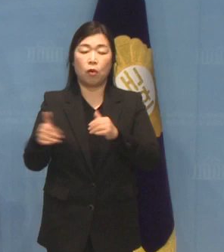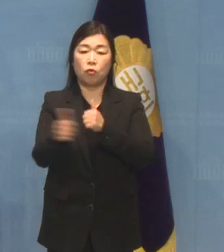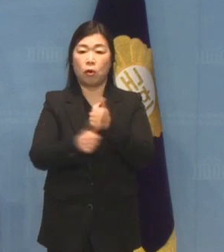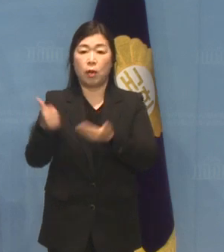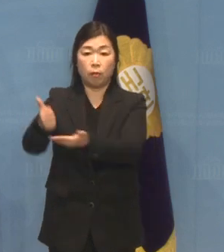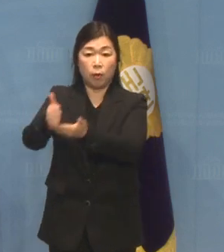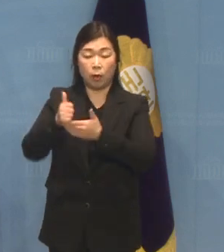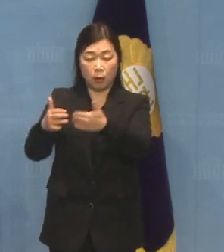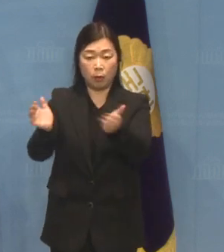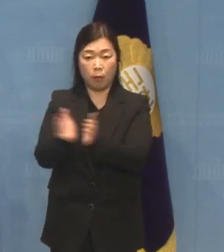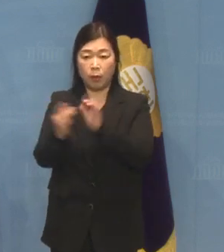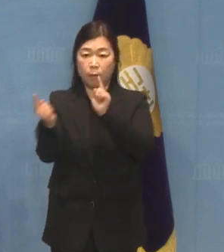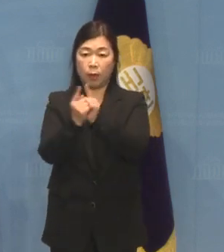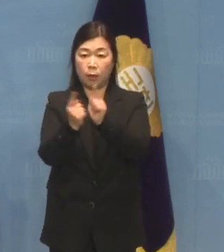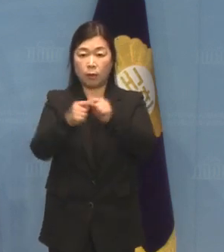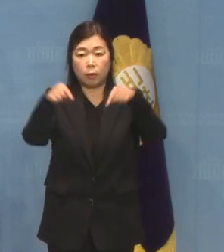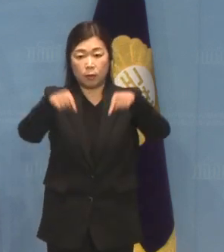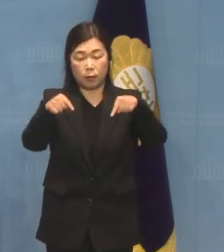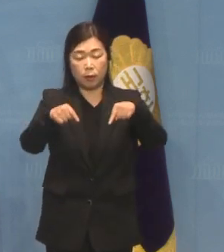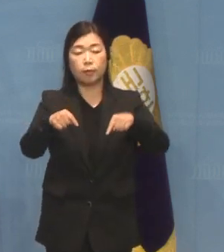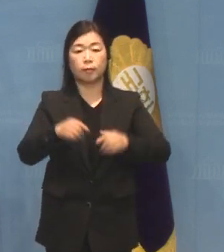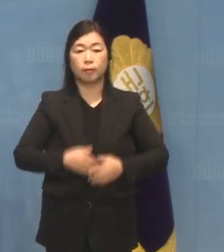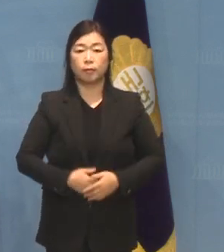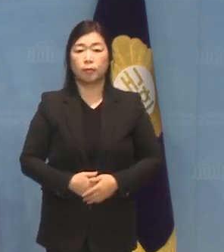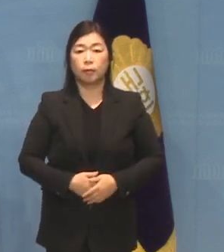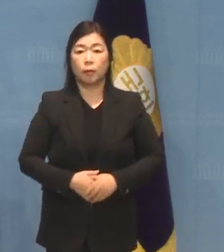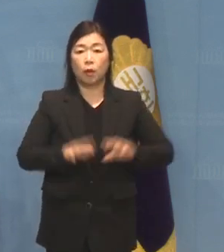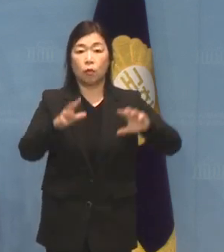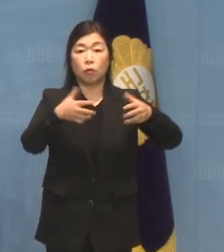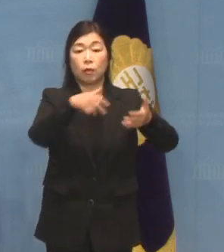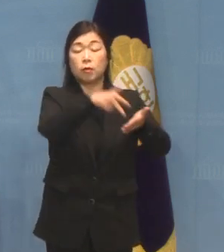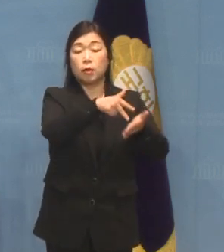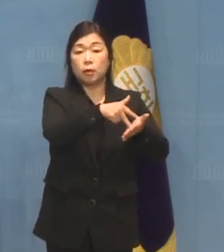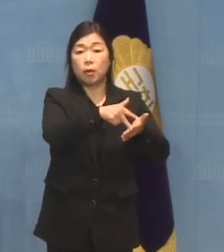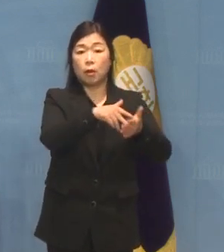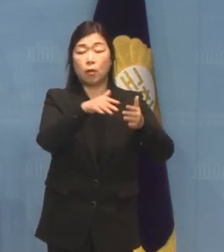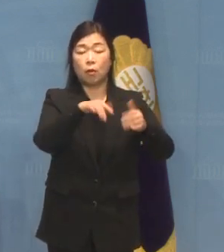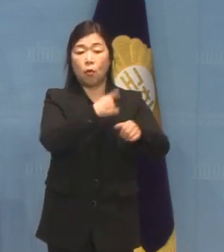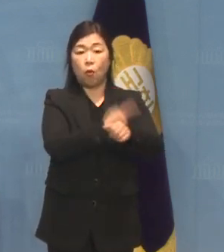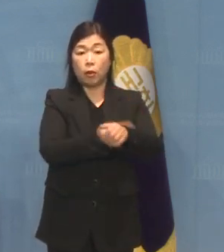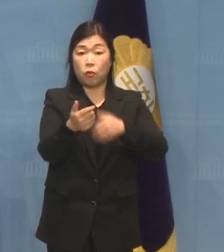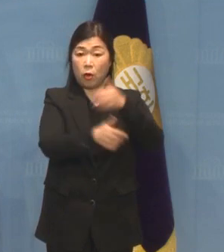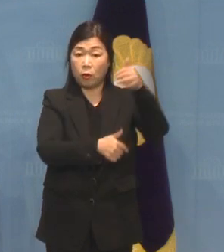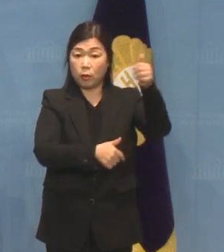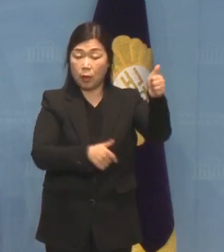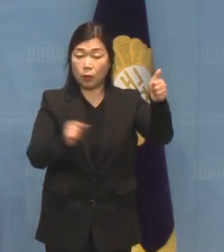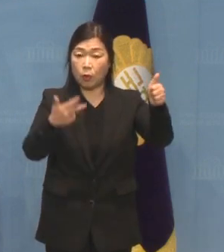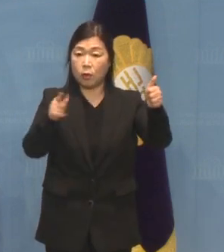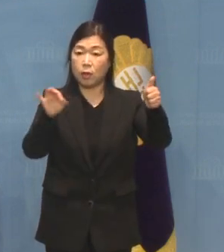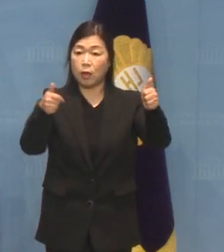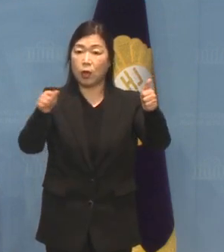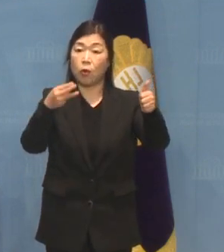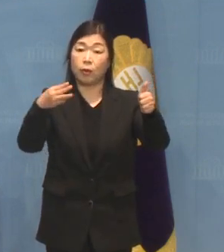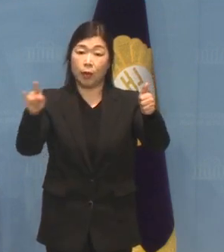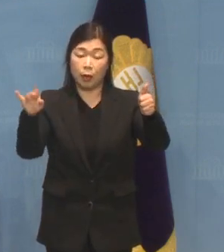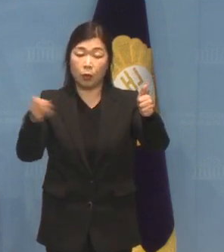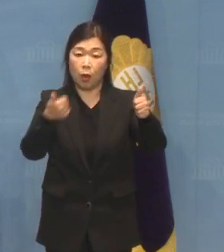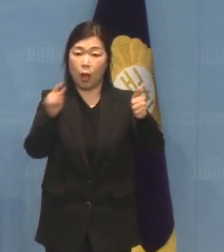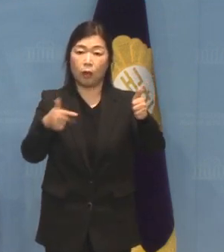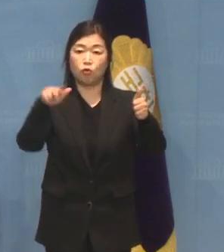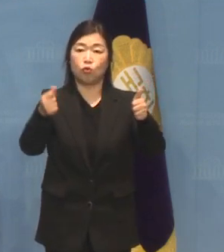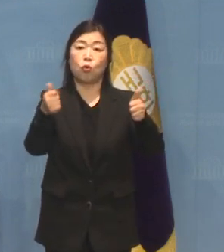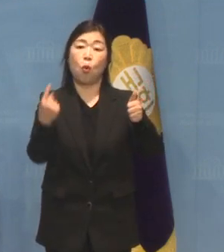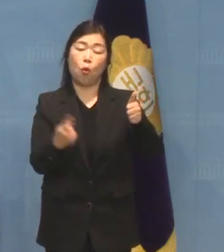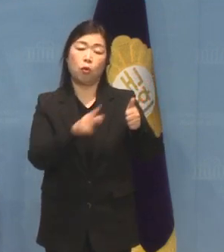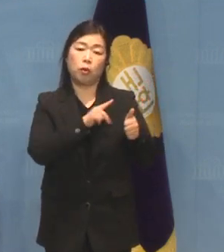방안단과 면담을 진행합니다 국회 측에서는 건인숙 위원장과 장경태 의원, 한준호